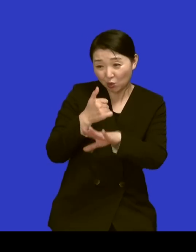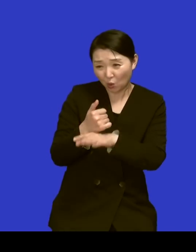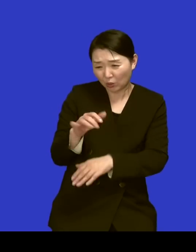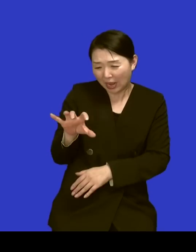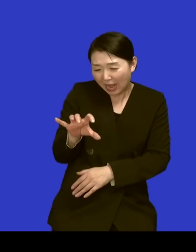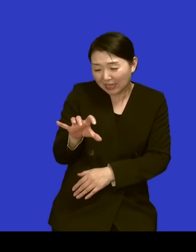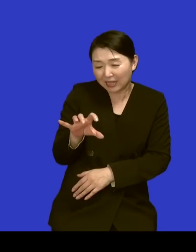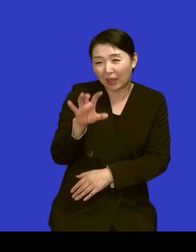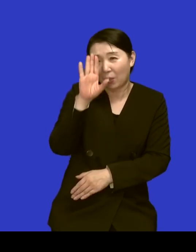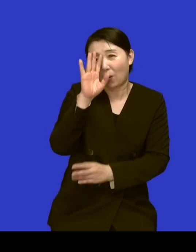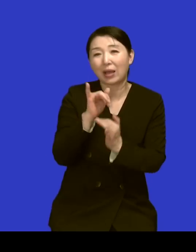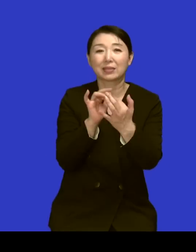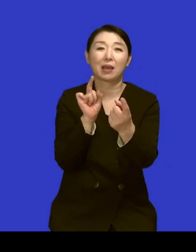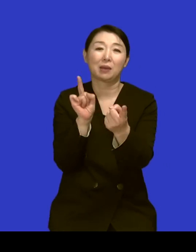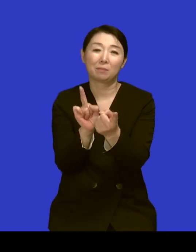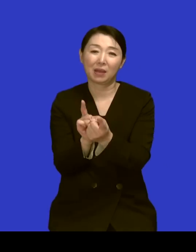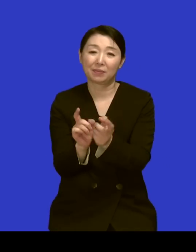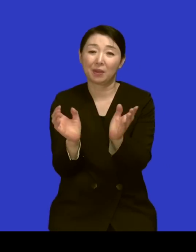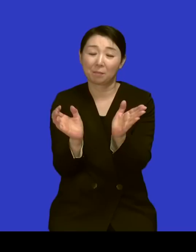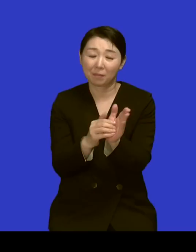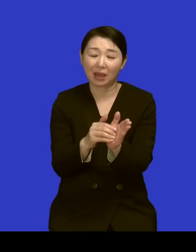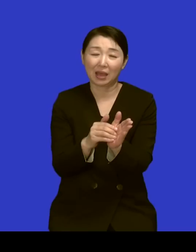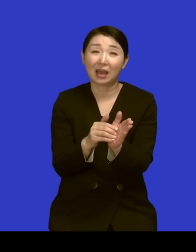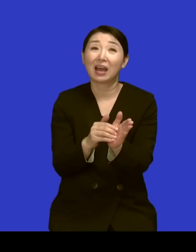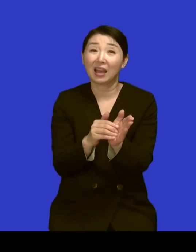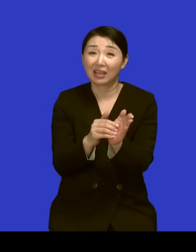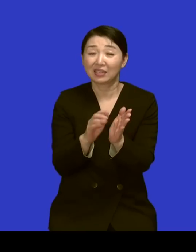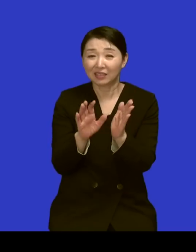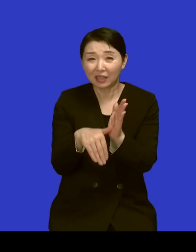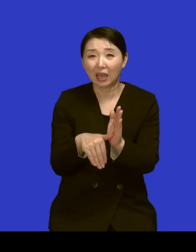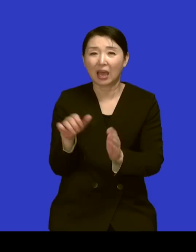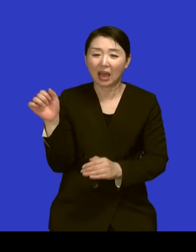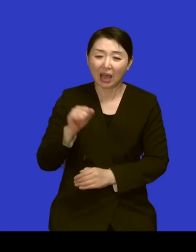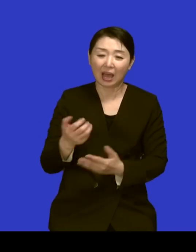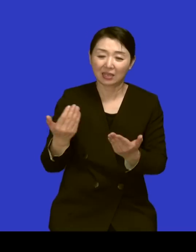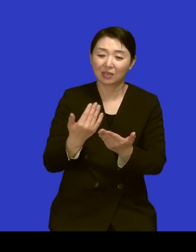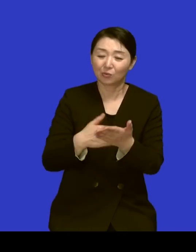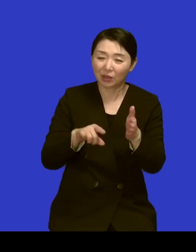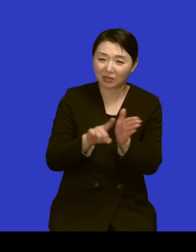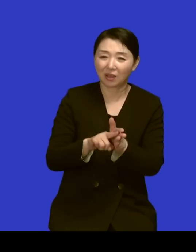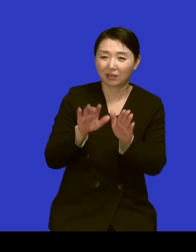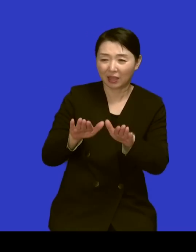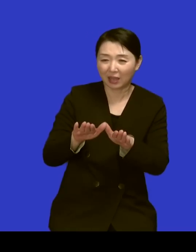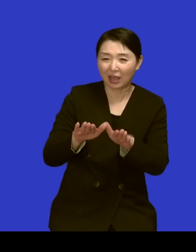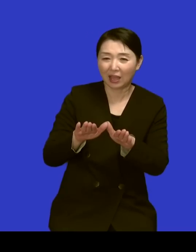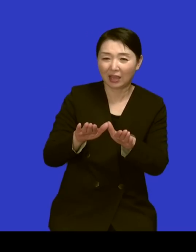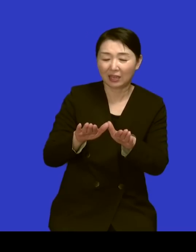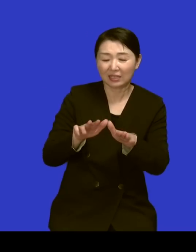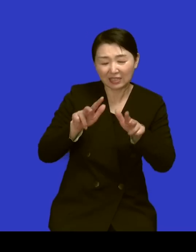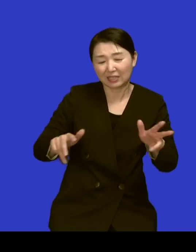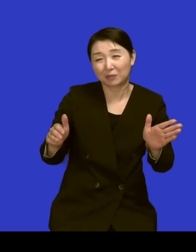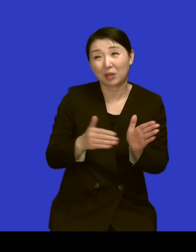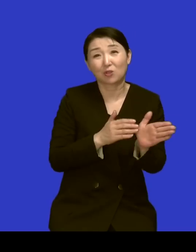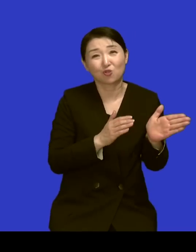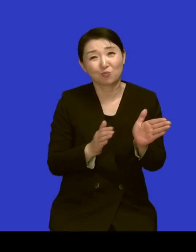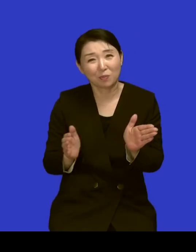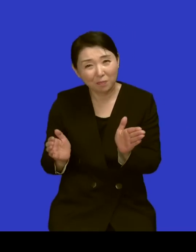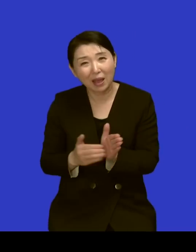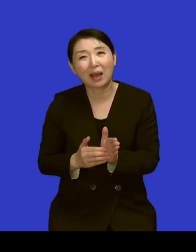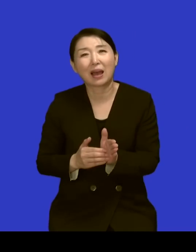아 이 일을 하기 위해서 지금까지 내가 준비를 시키셨구나 네 그런 생각이 정말 많이